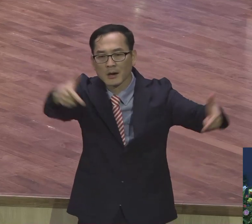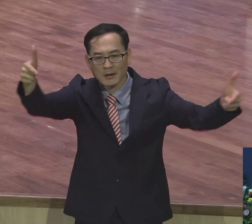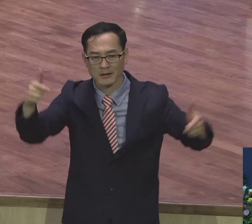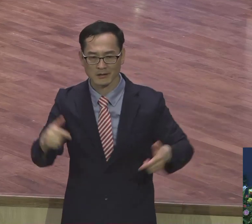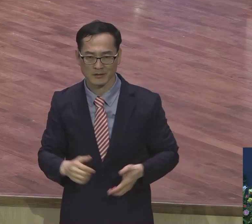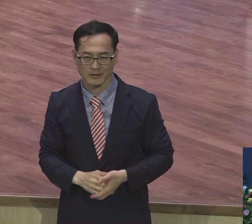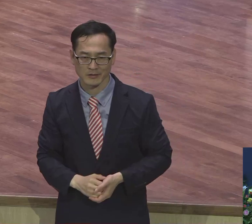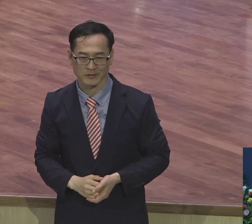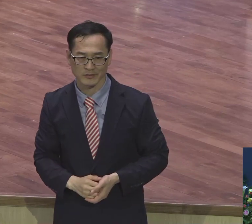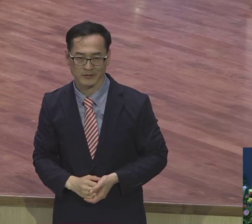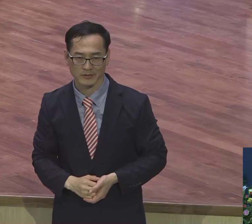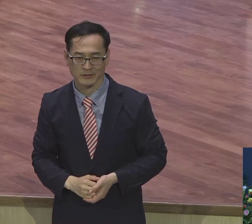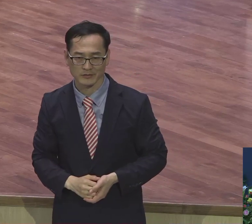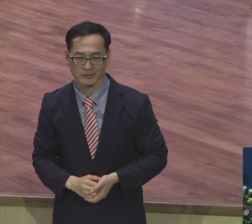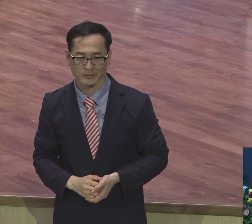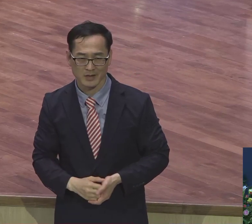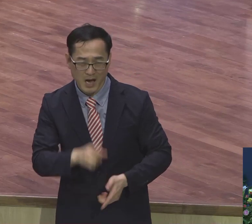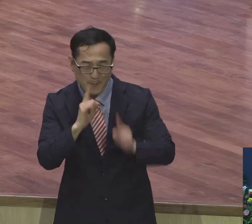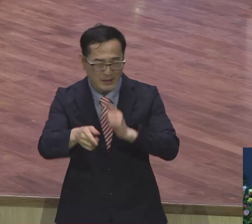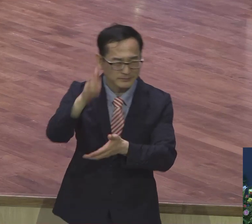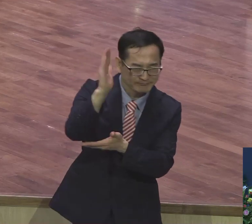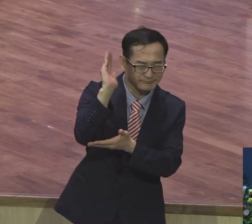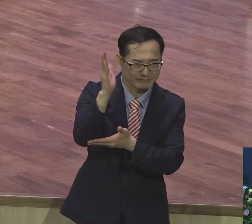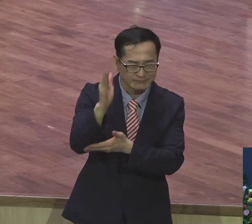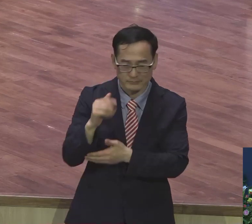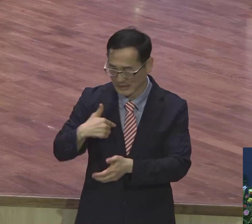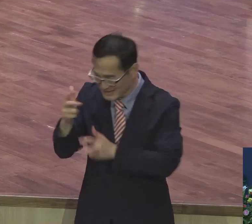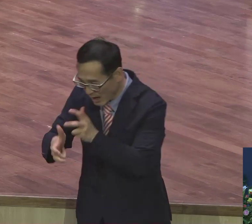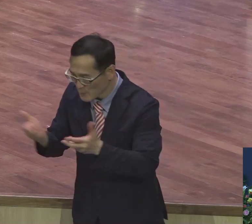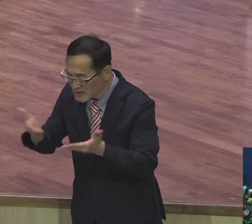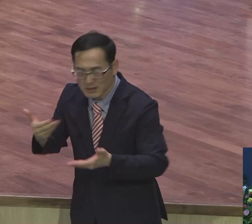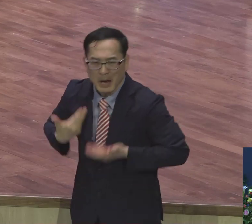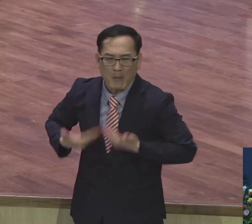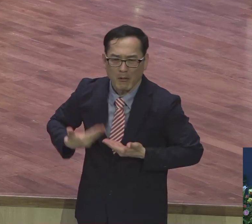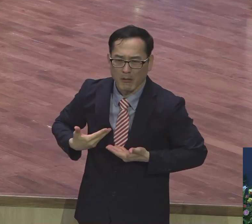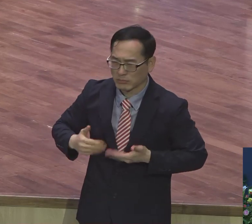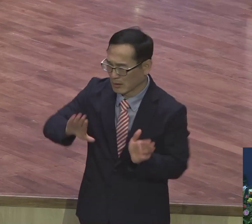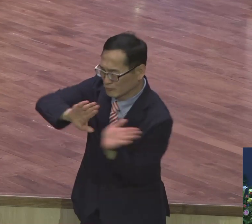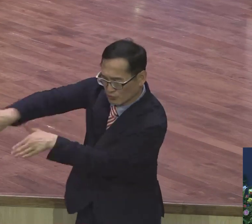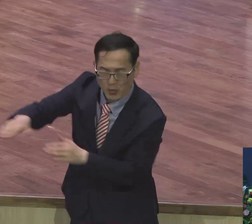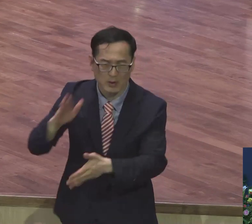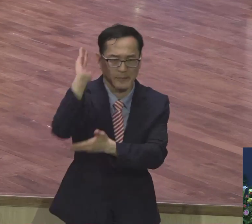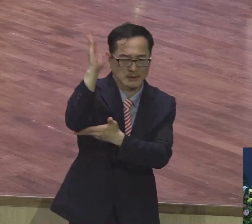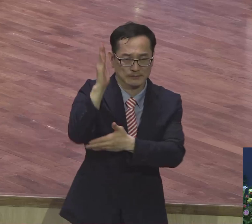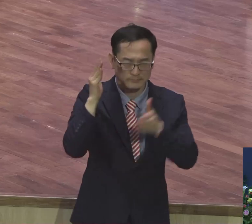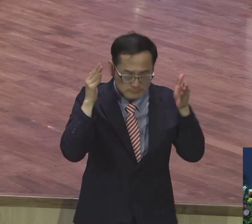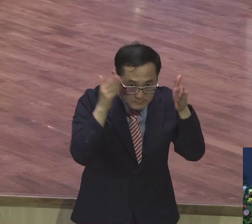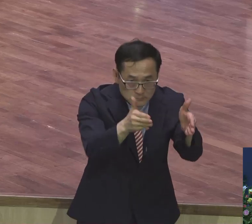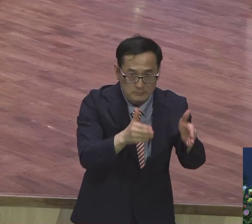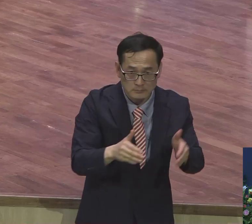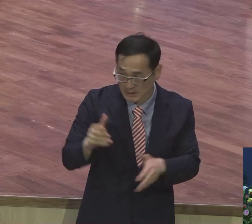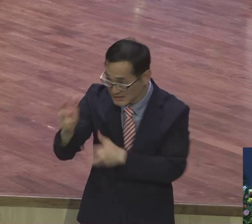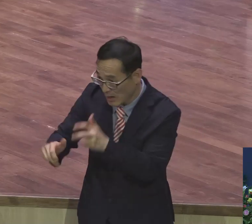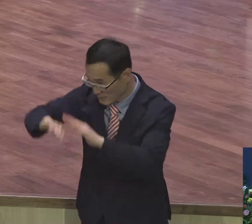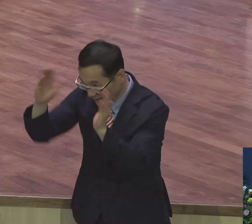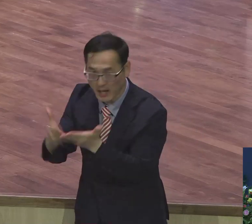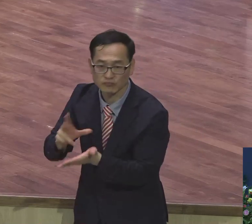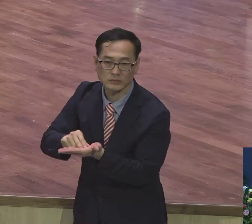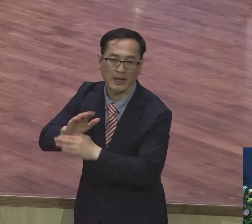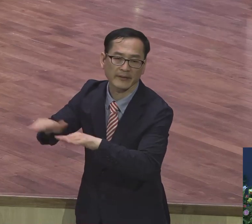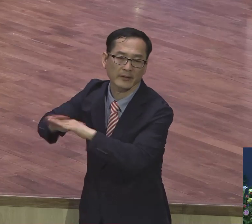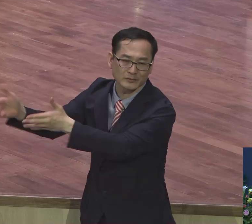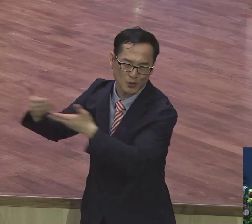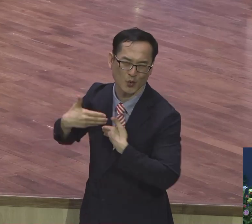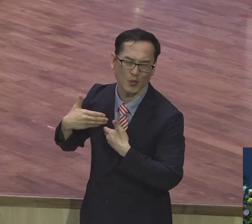그 사업 그까지 다 하나님 책임져 주신다고. 여러분 생동감이 넘치는 시장상 하시기